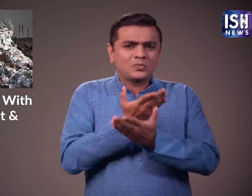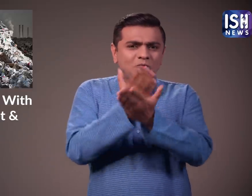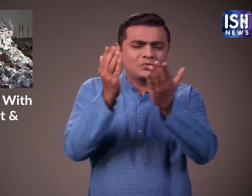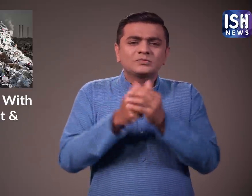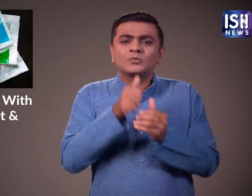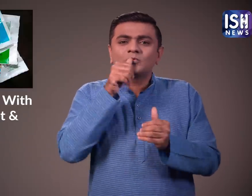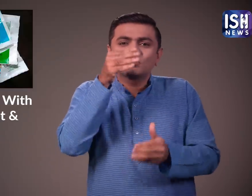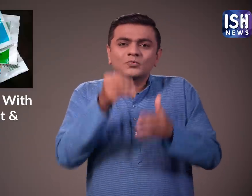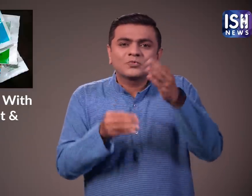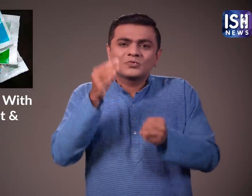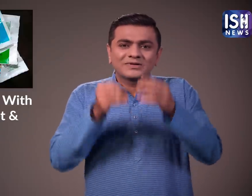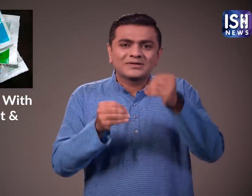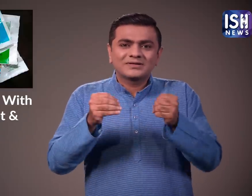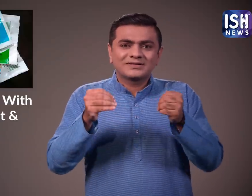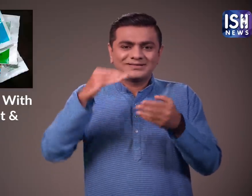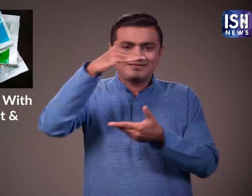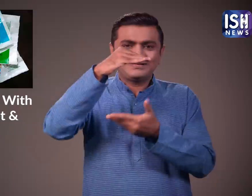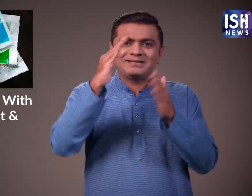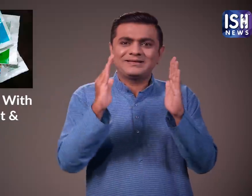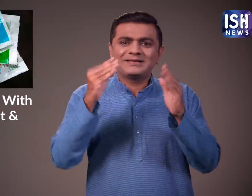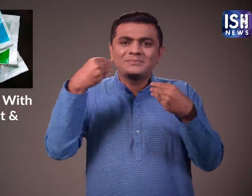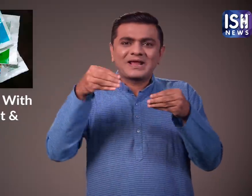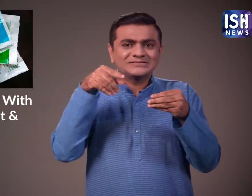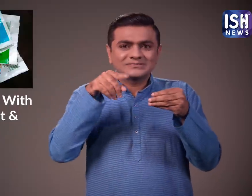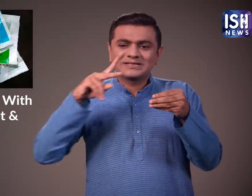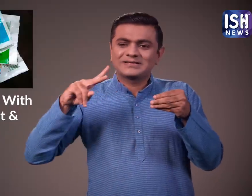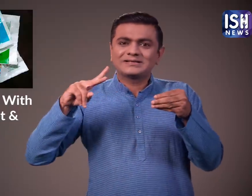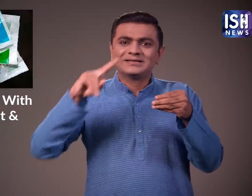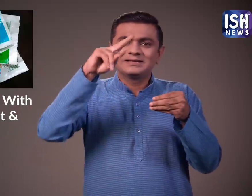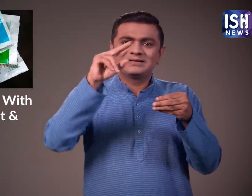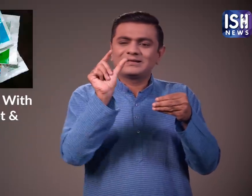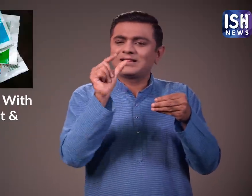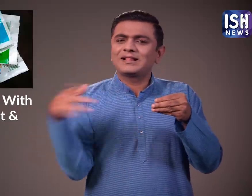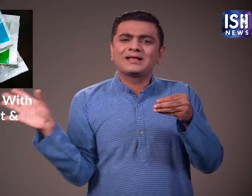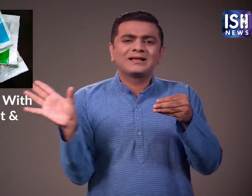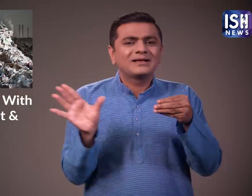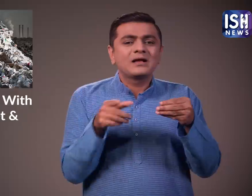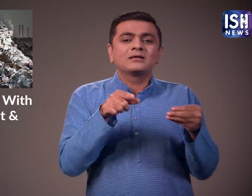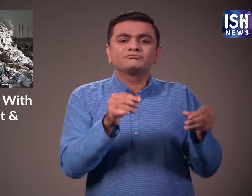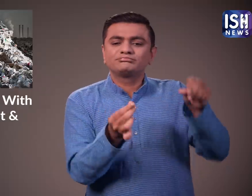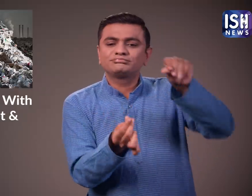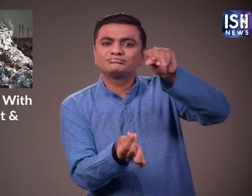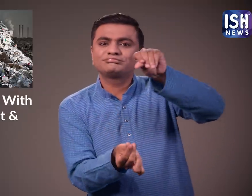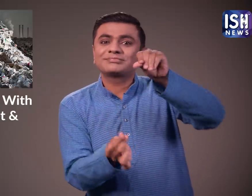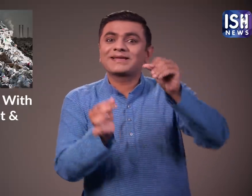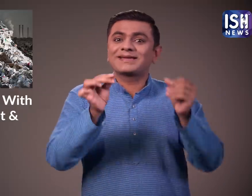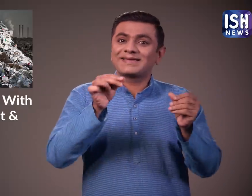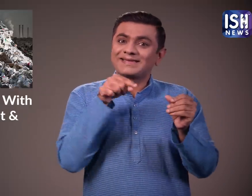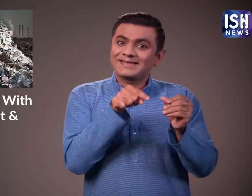प्लास्टिक के दूद के पैकेट खरीते हैं तो आप एक छोटा कोना काट लेते हैं दूद निकाल लेते हैं और पैकेट को फेक देते हैं